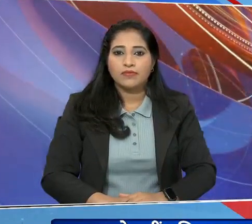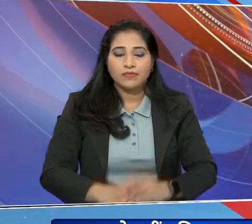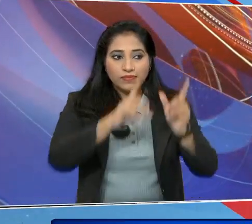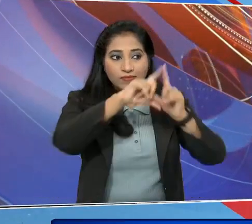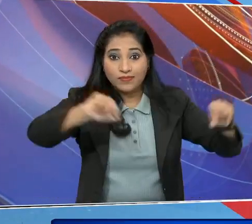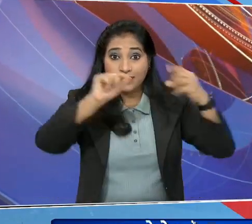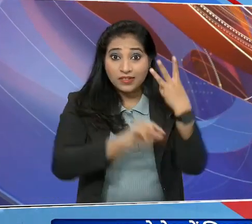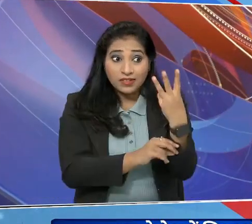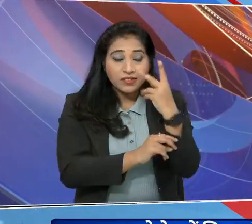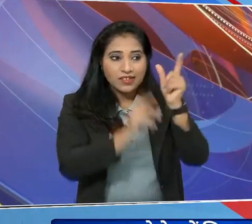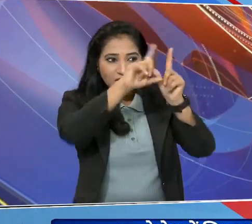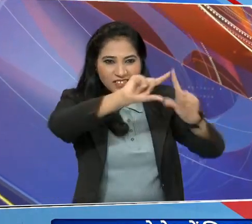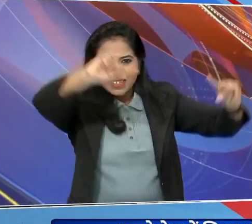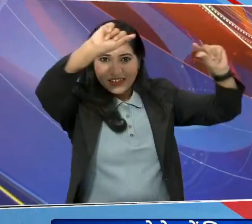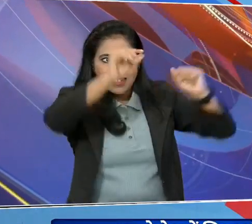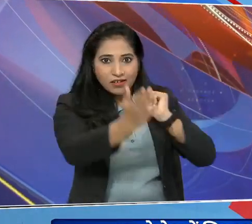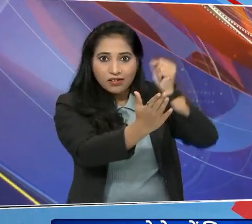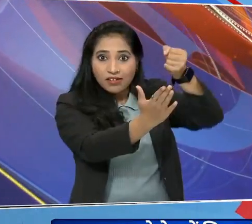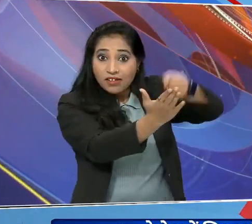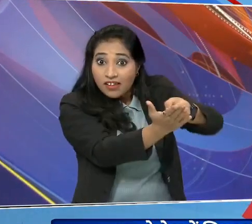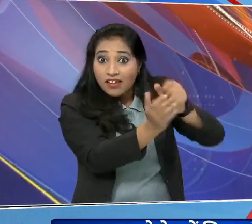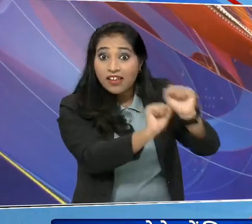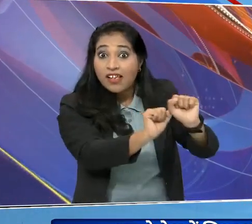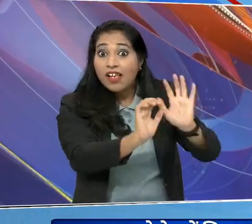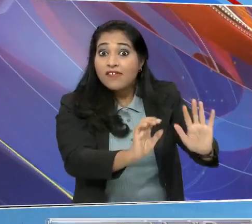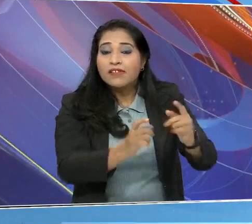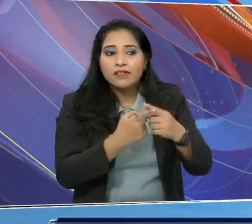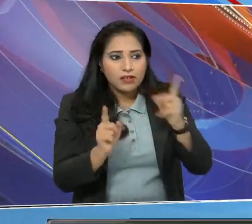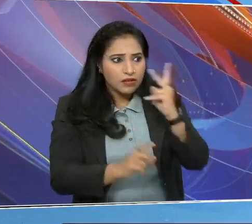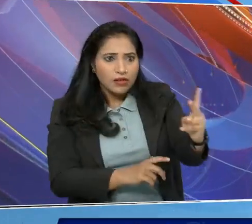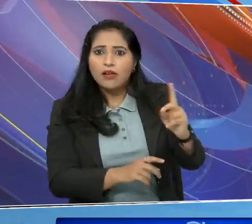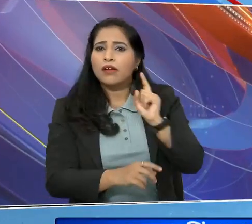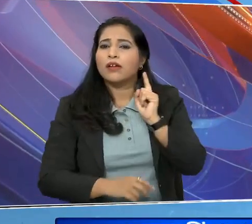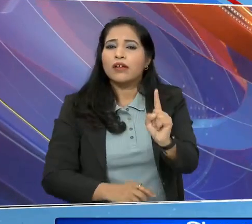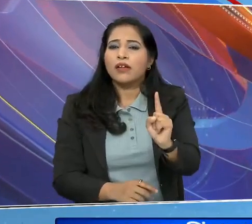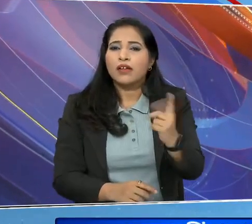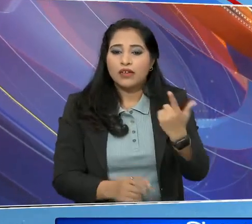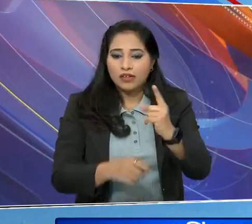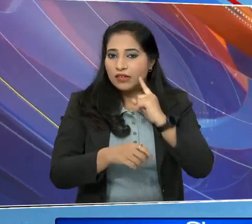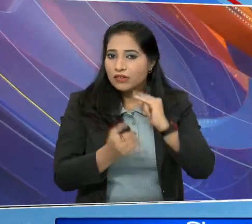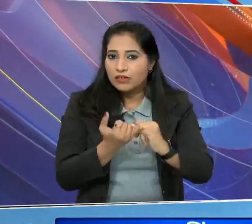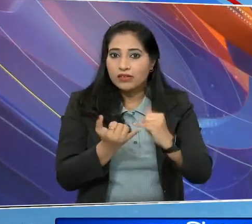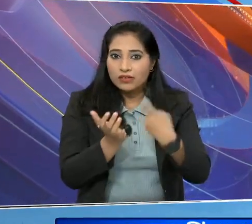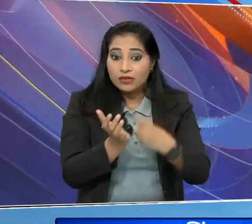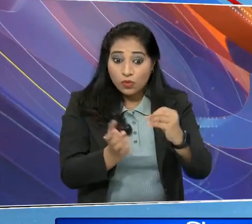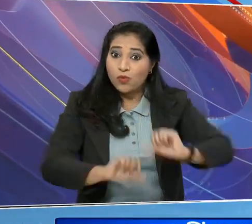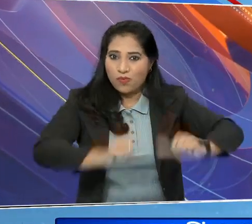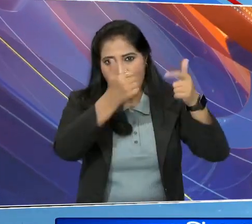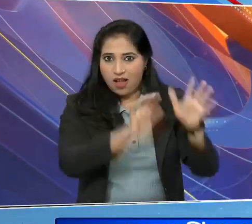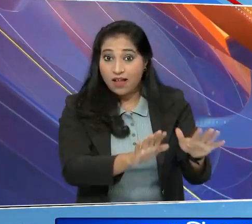चंद्रियान तीन ने चंद्रमा पर अपने कदम रखे हैं यह एक और इसरों की सफलता तो है ही